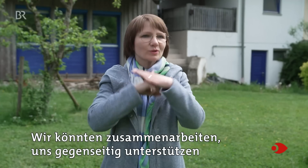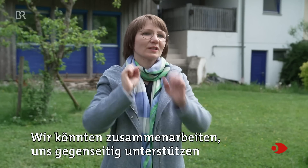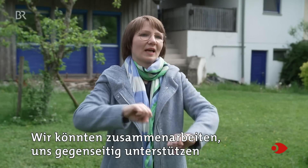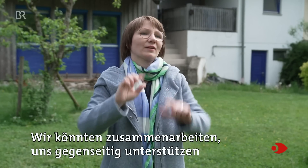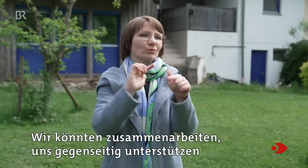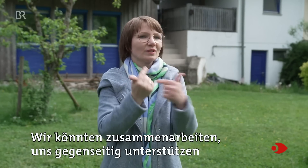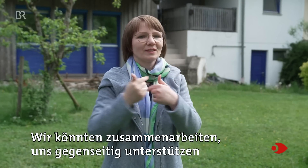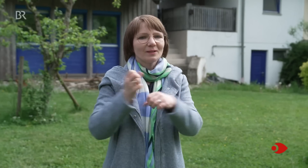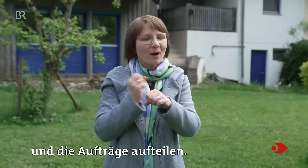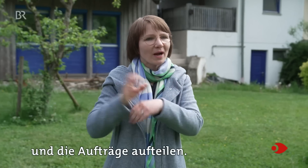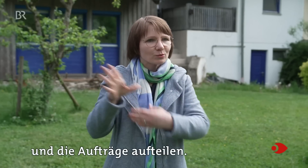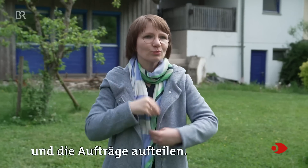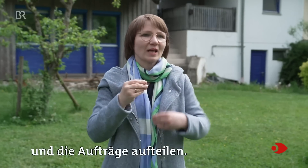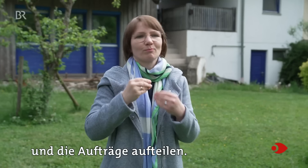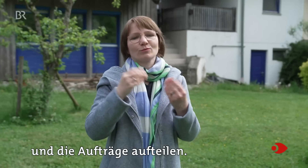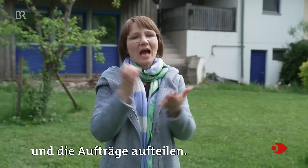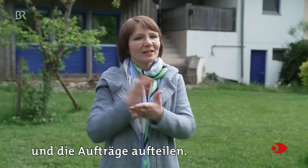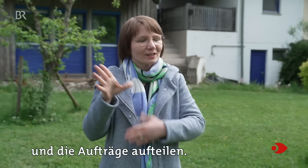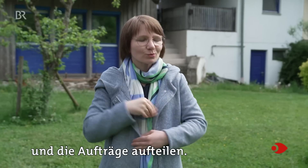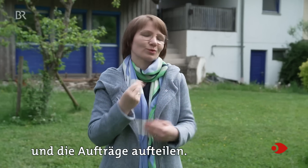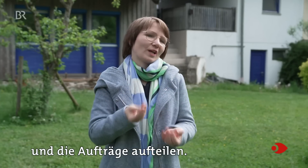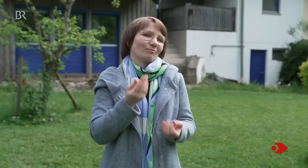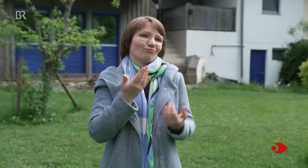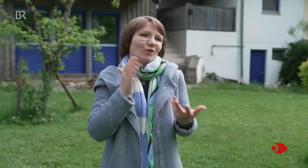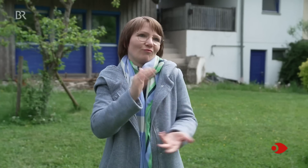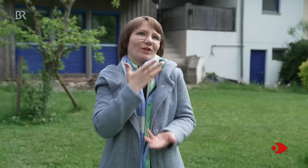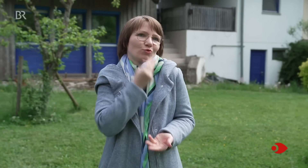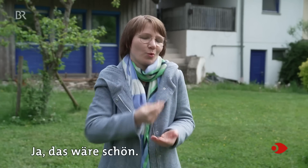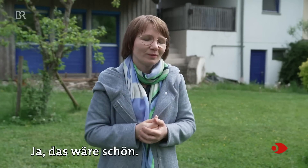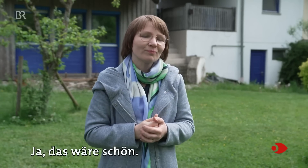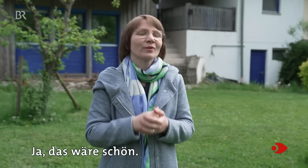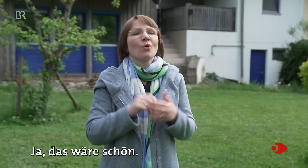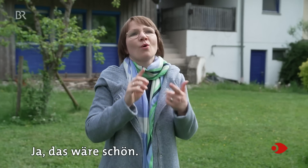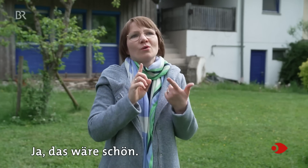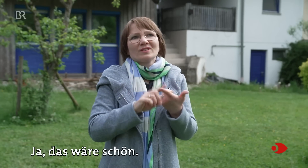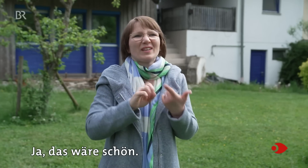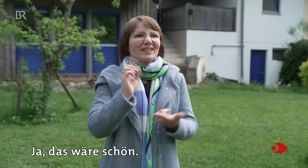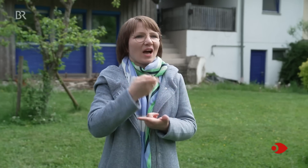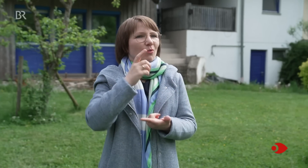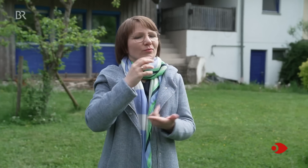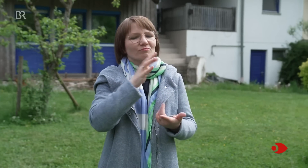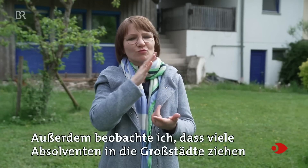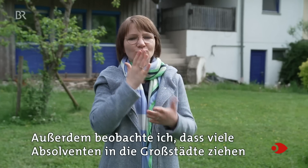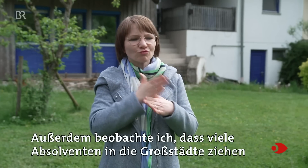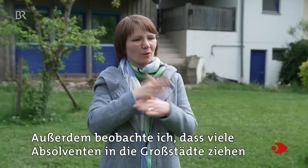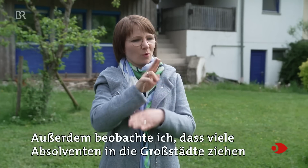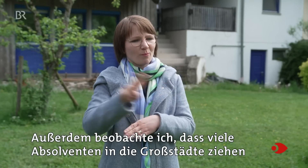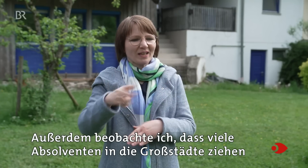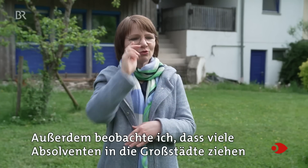uns gegenseitig unterstützen und die Aufträge aufteilen. Ja, das wäre schön. Außerdem beobachte